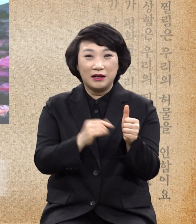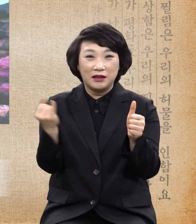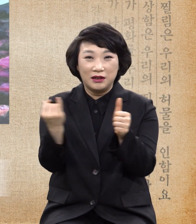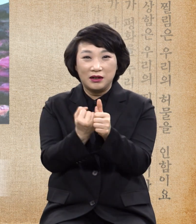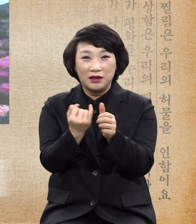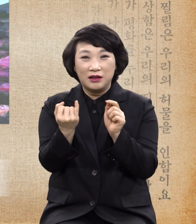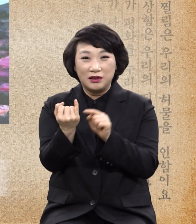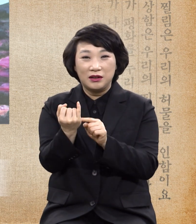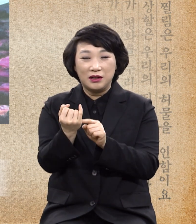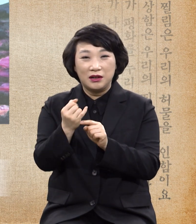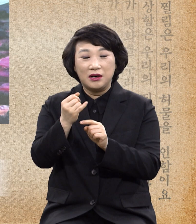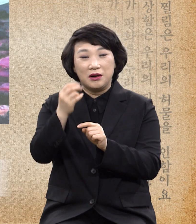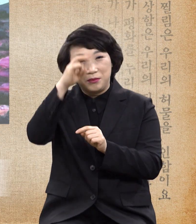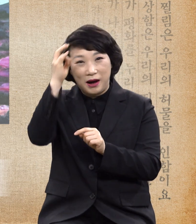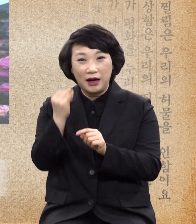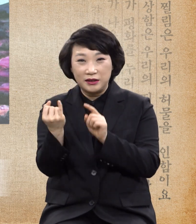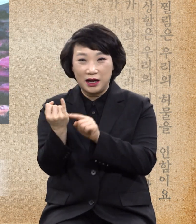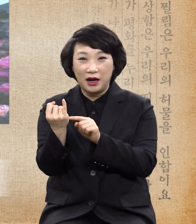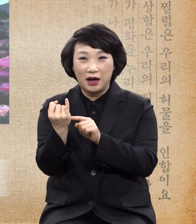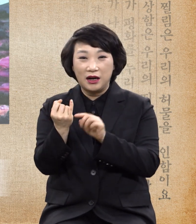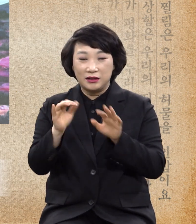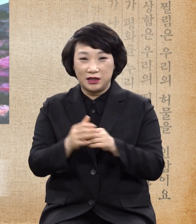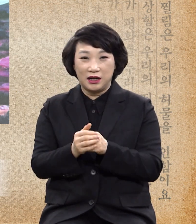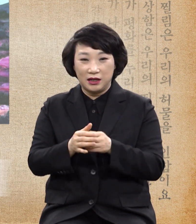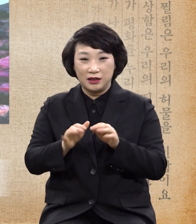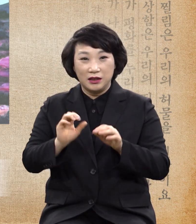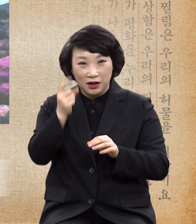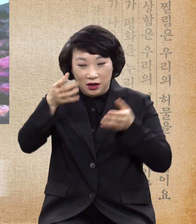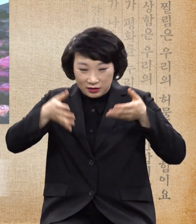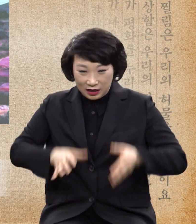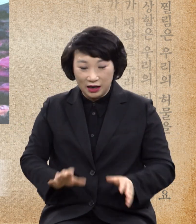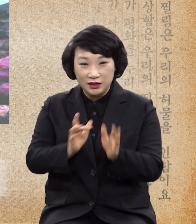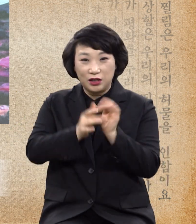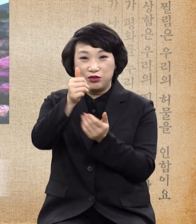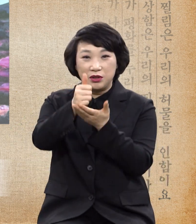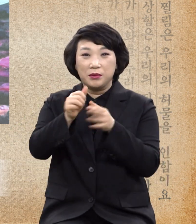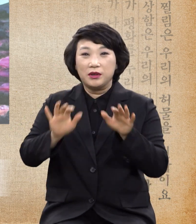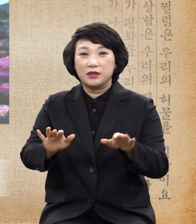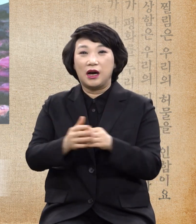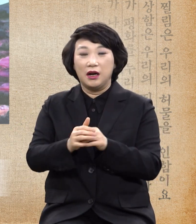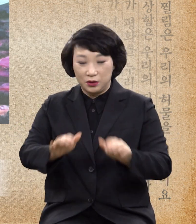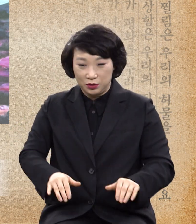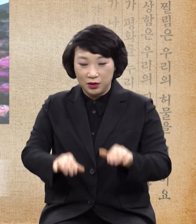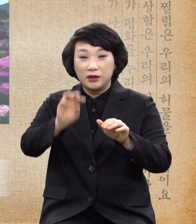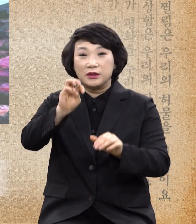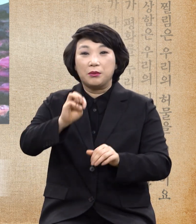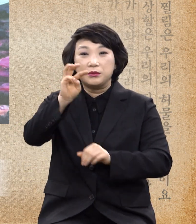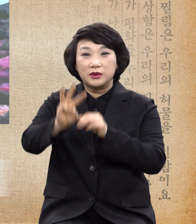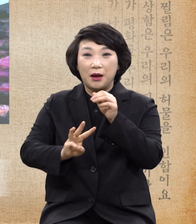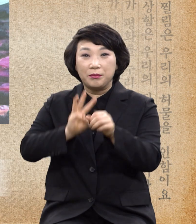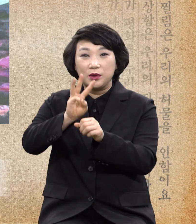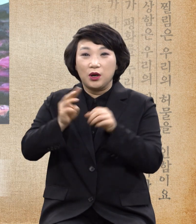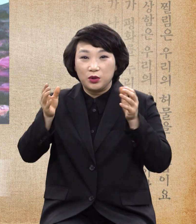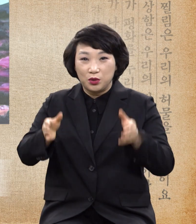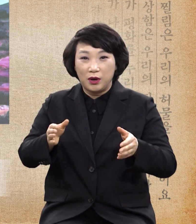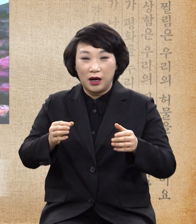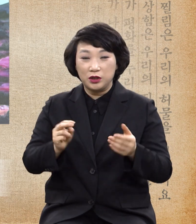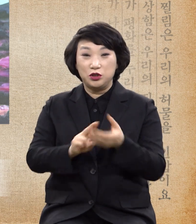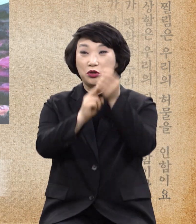단 하나도 능력과 이적을 나타내지 않더니 하나님이 나사란 예수에게